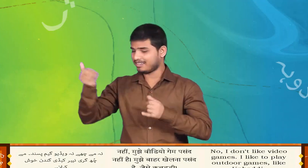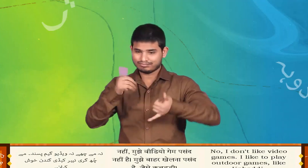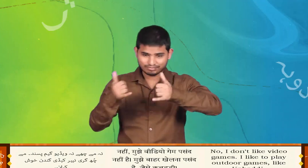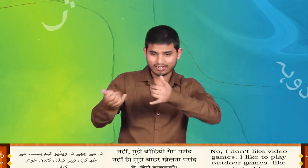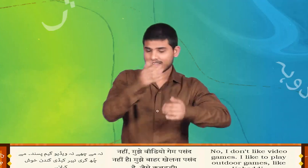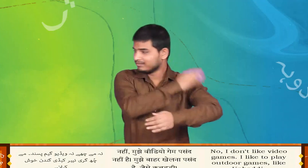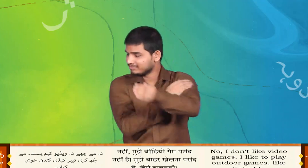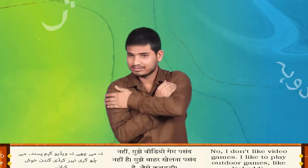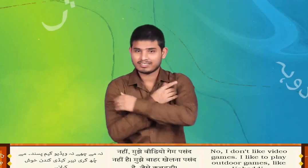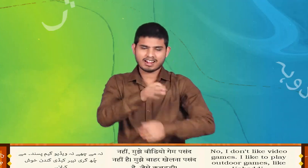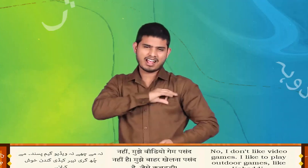कबड़ी गिन्दून खुश्च करान